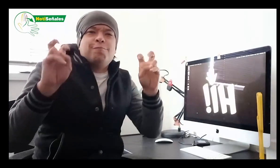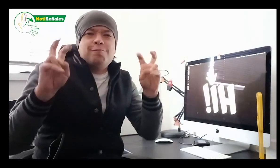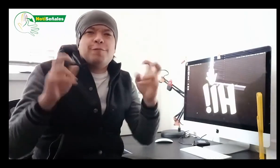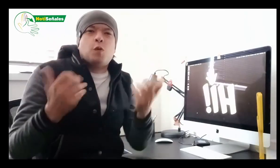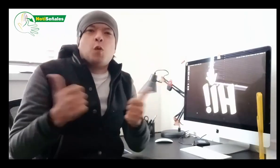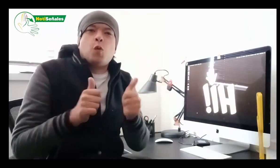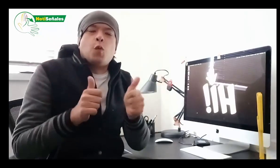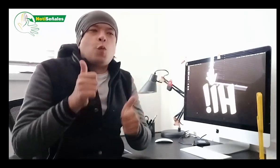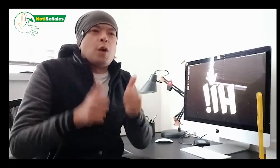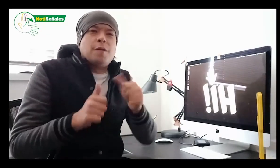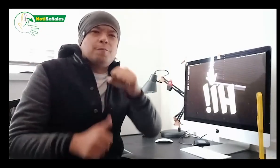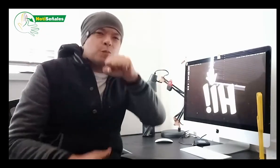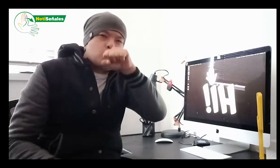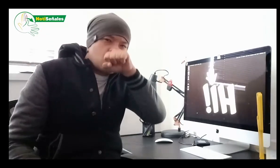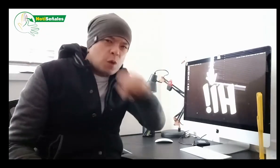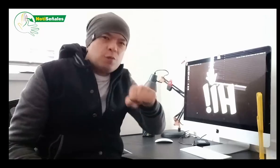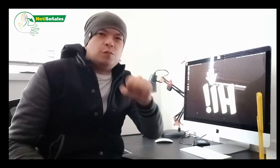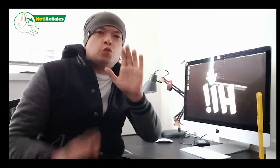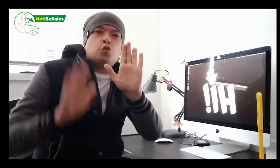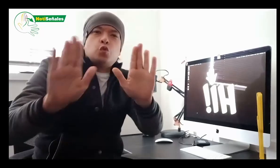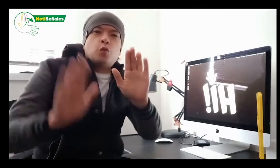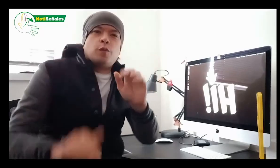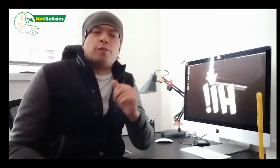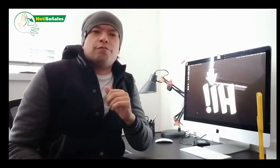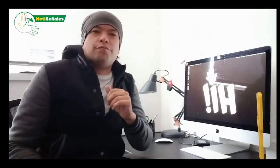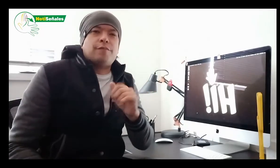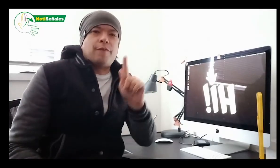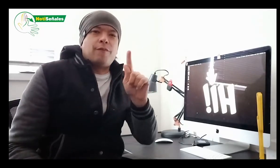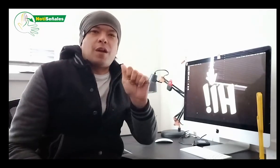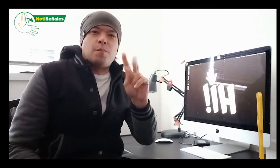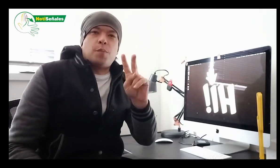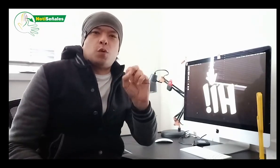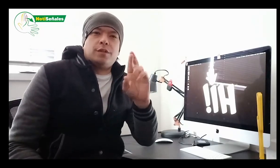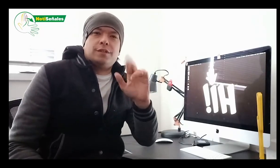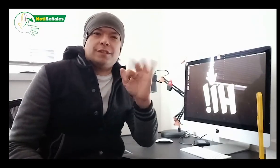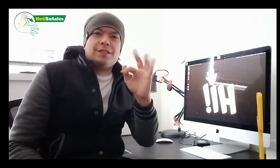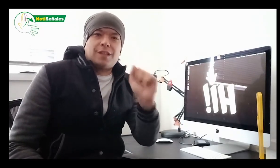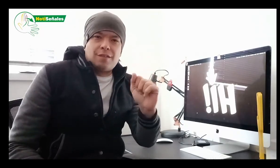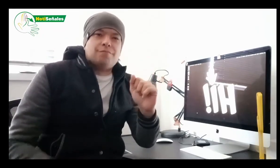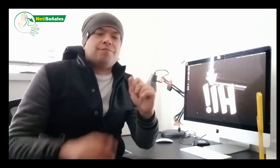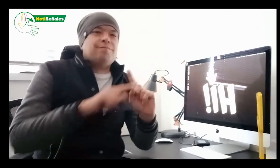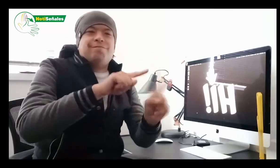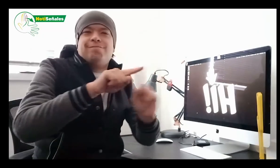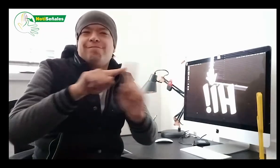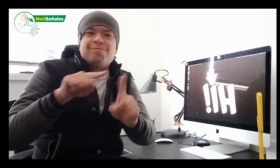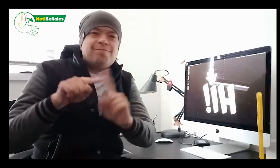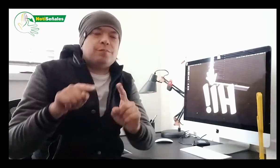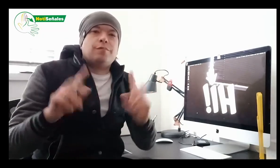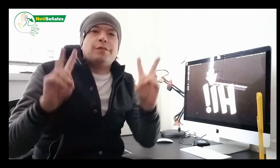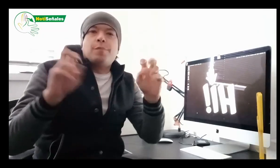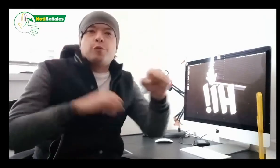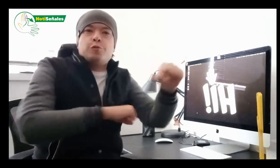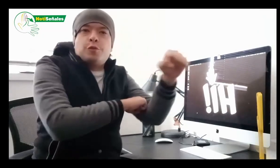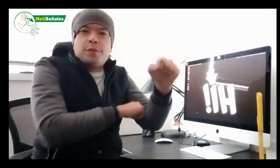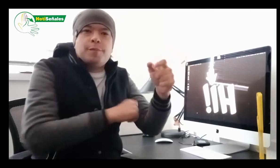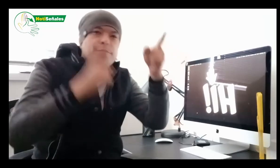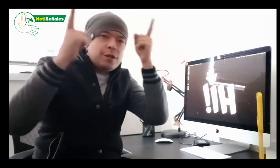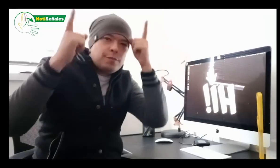ustedes quieren algún logo que les guste y les encante alguna imagen favorita como un